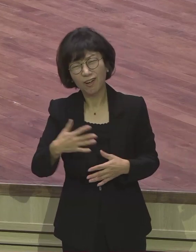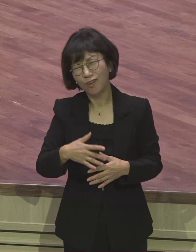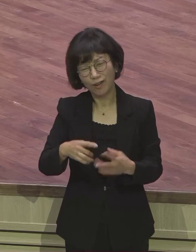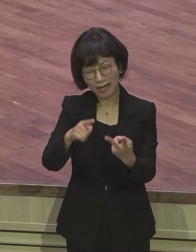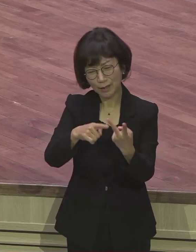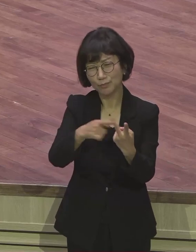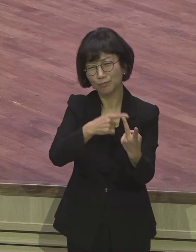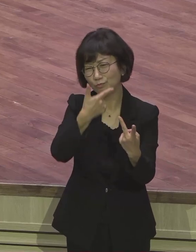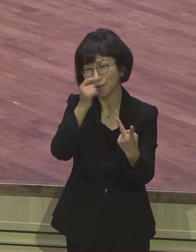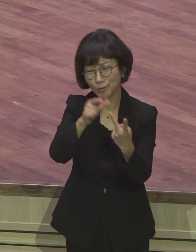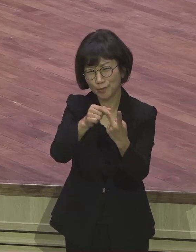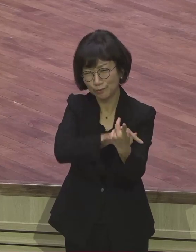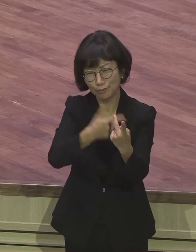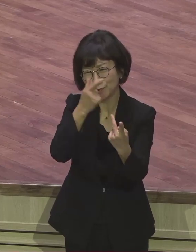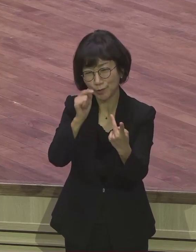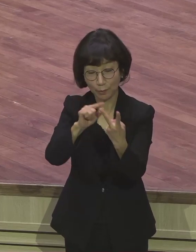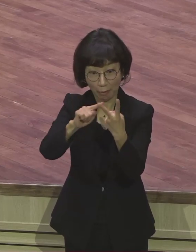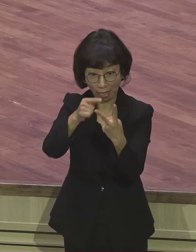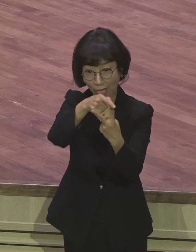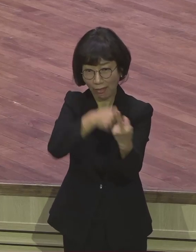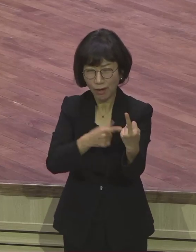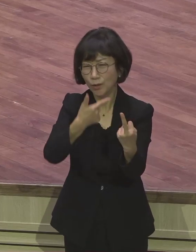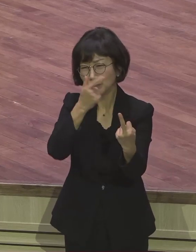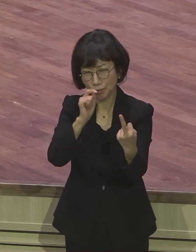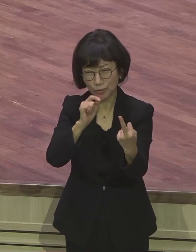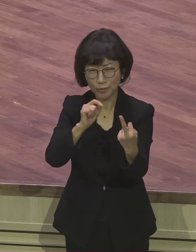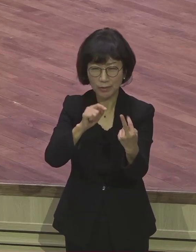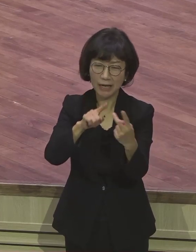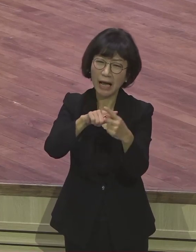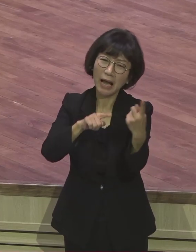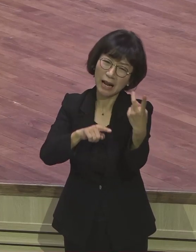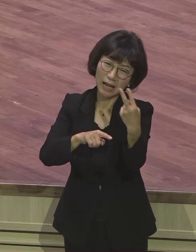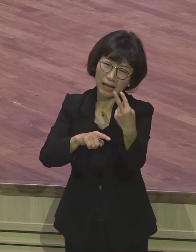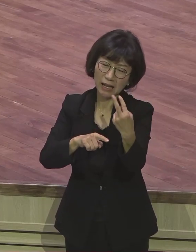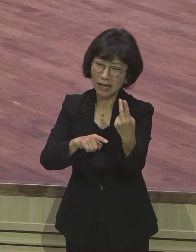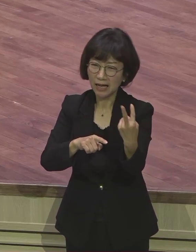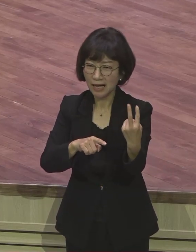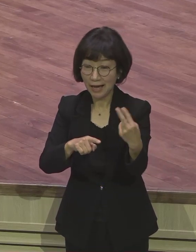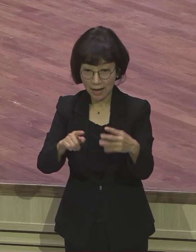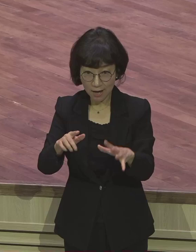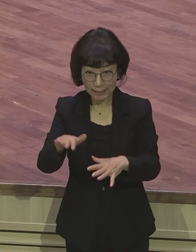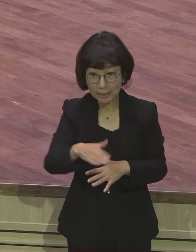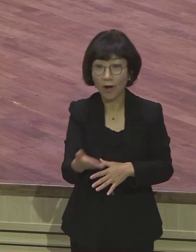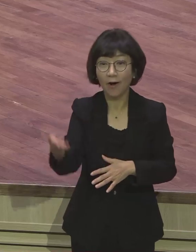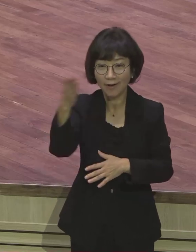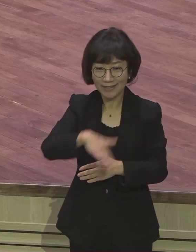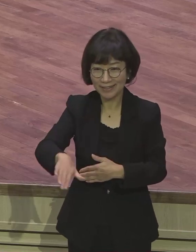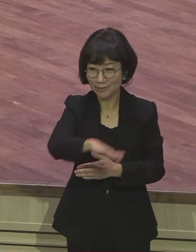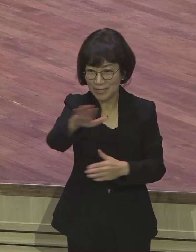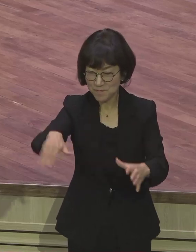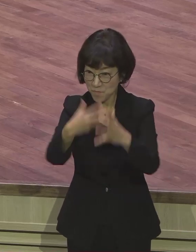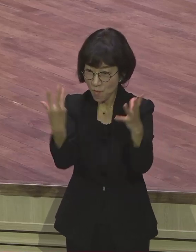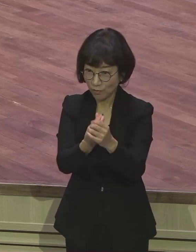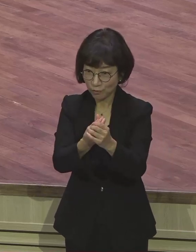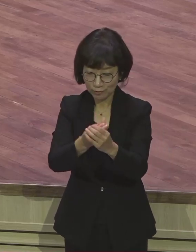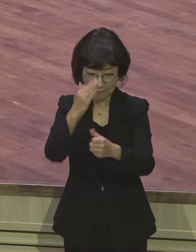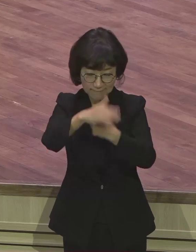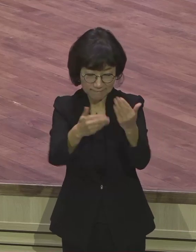무제하지요 그것도 위험하단 말이에요 양쪽 다 완전하지는 못해요 우리는 모두 다 성경의 지식 세상